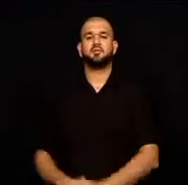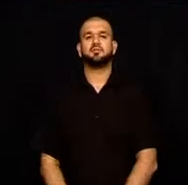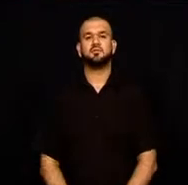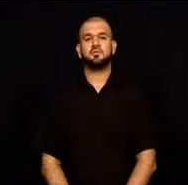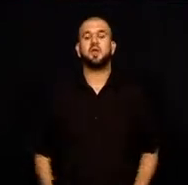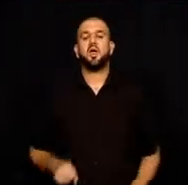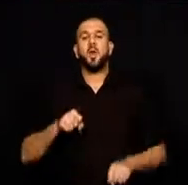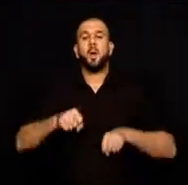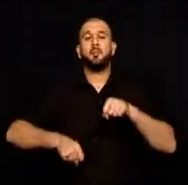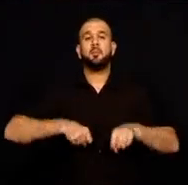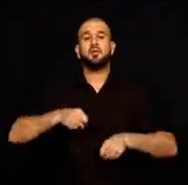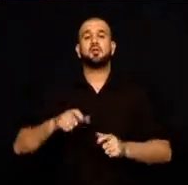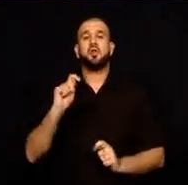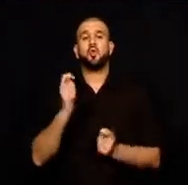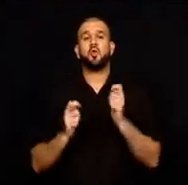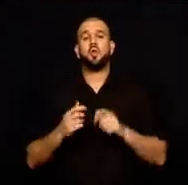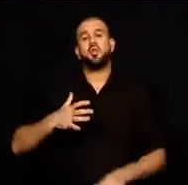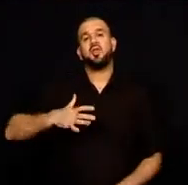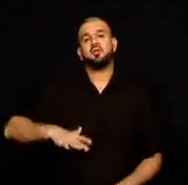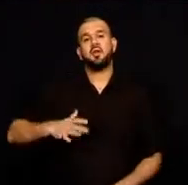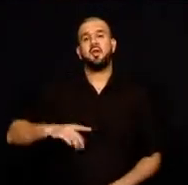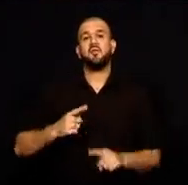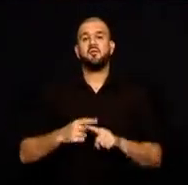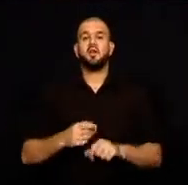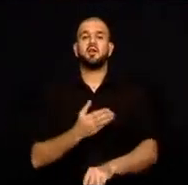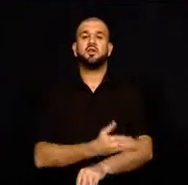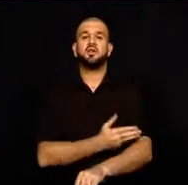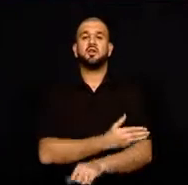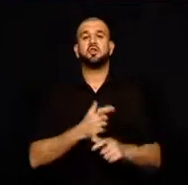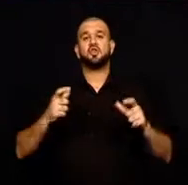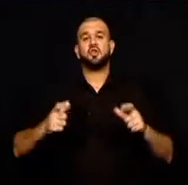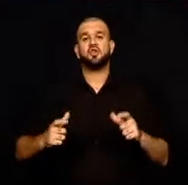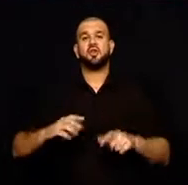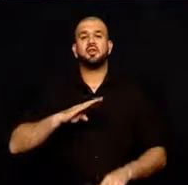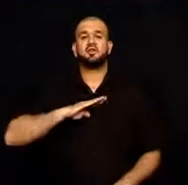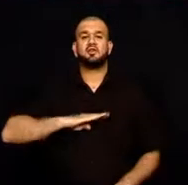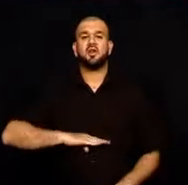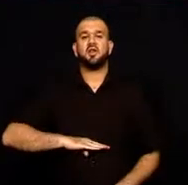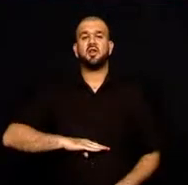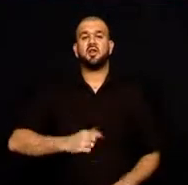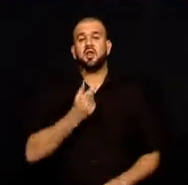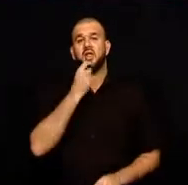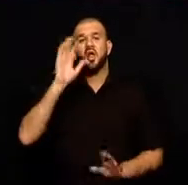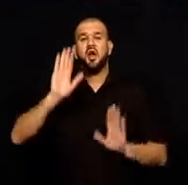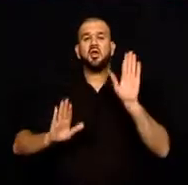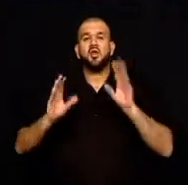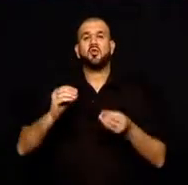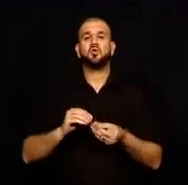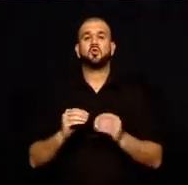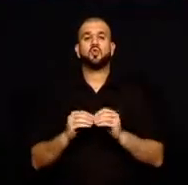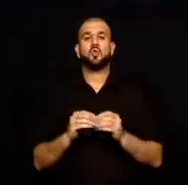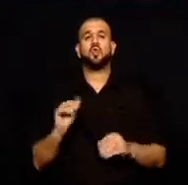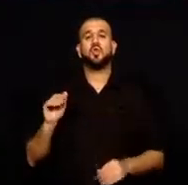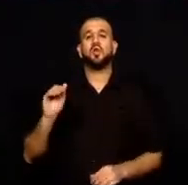bildirildi. Bisiklet kullanımını teşvik ve şehir sakinlerinin trafik sorununu